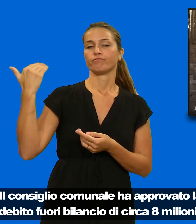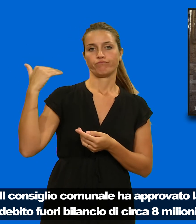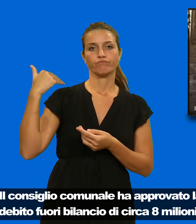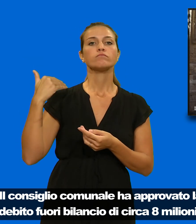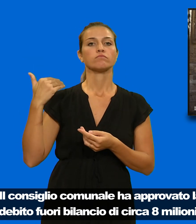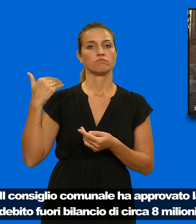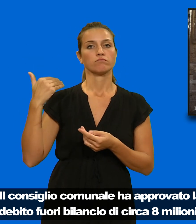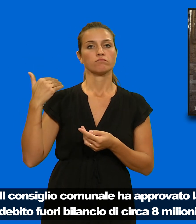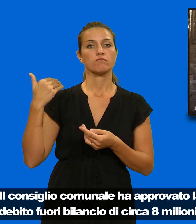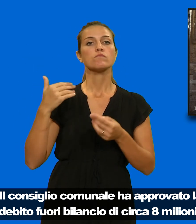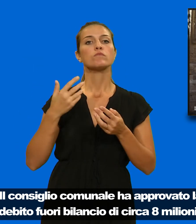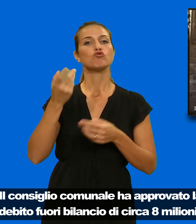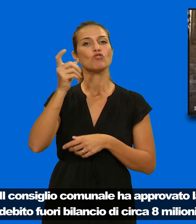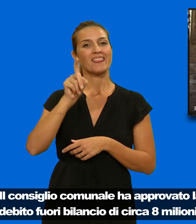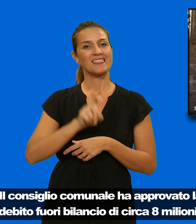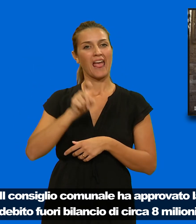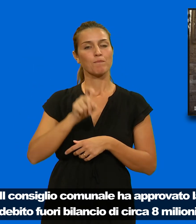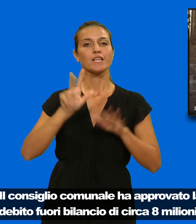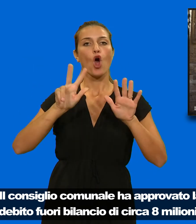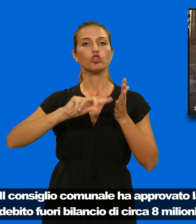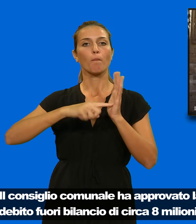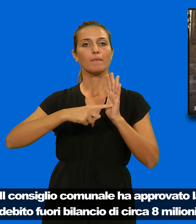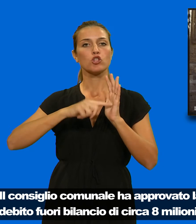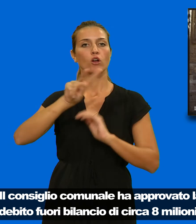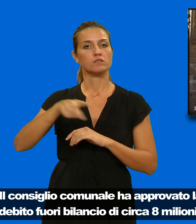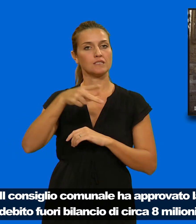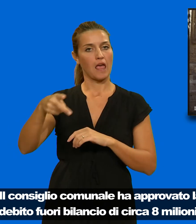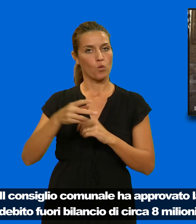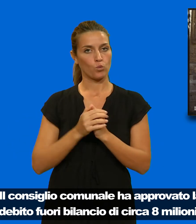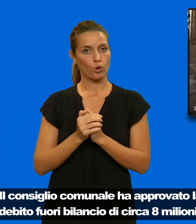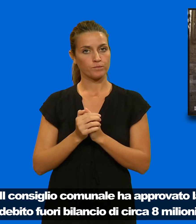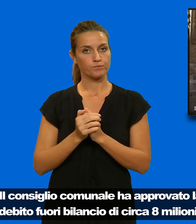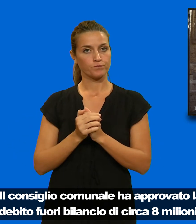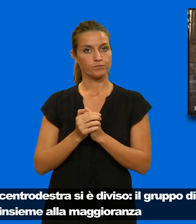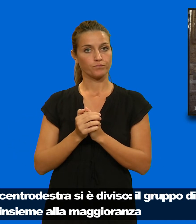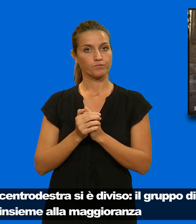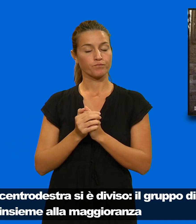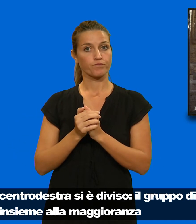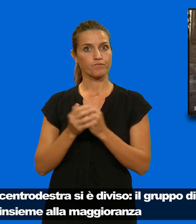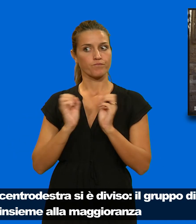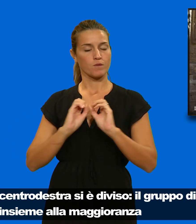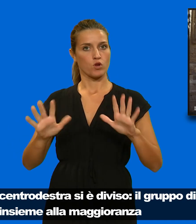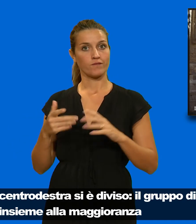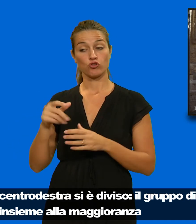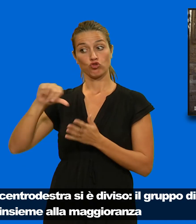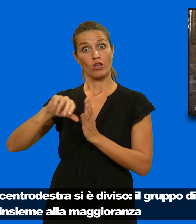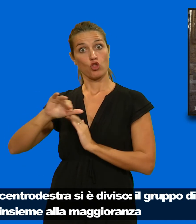di circa 8 milioni di euro. A sorpresa il centrodestra si è diviso.